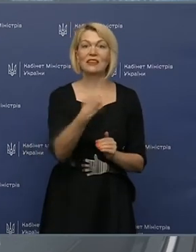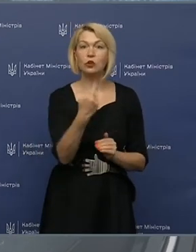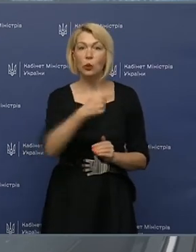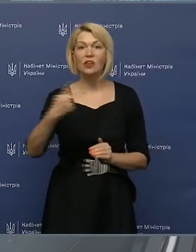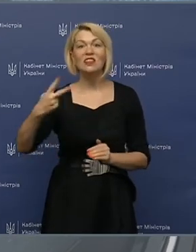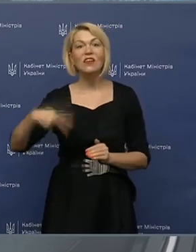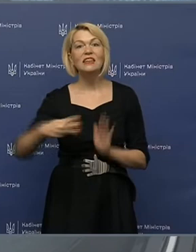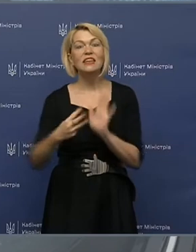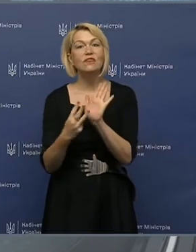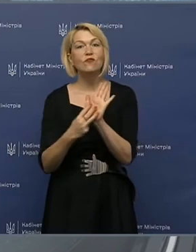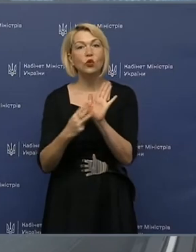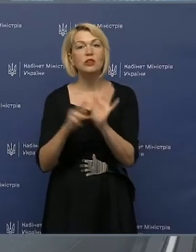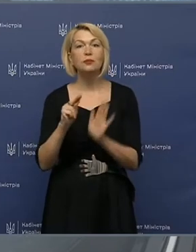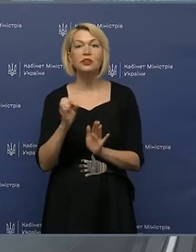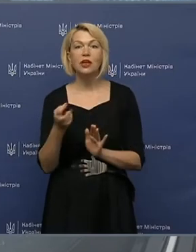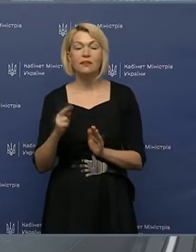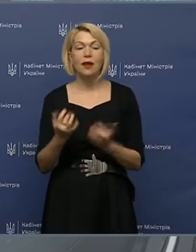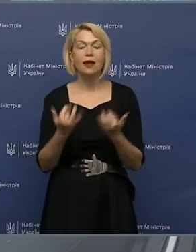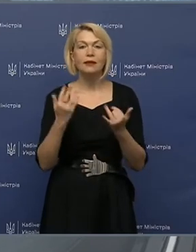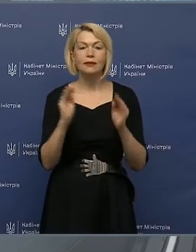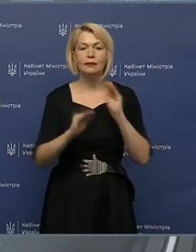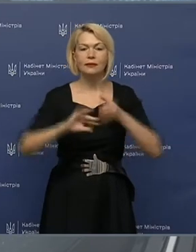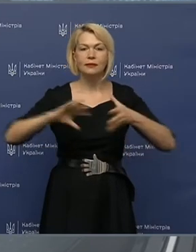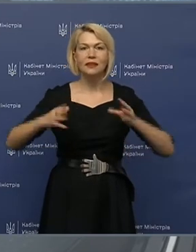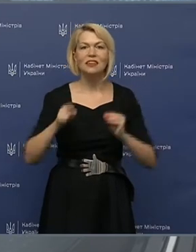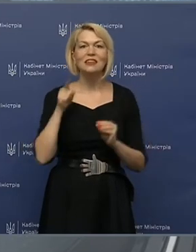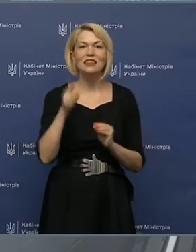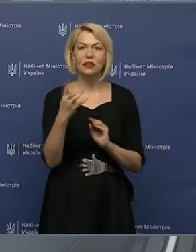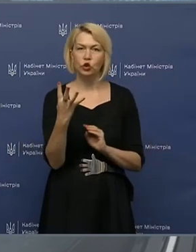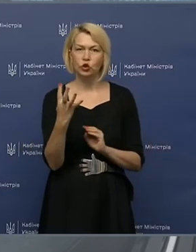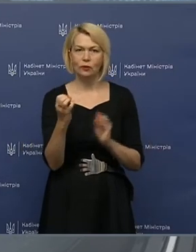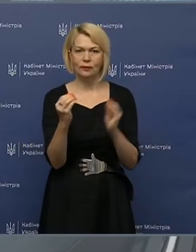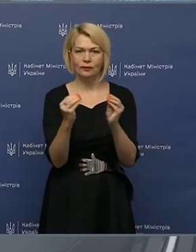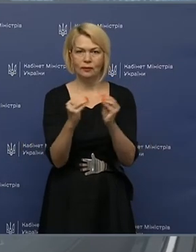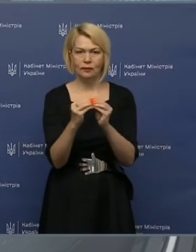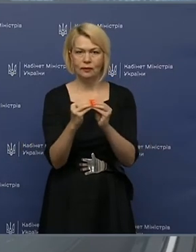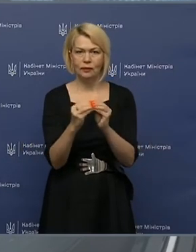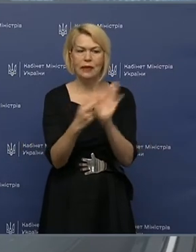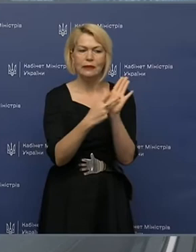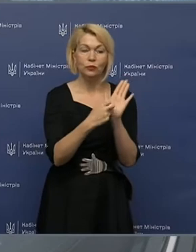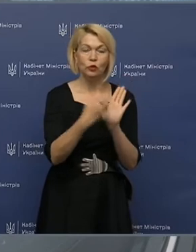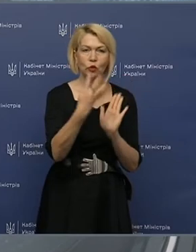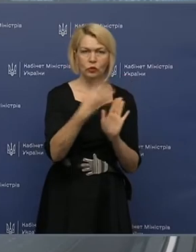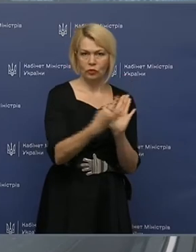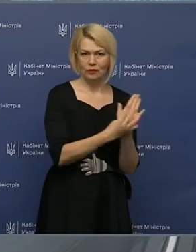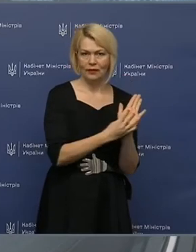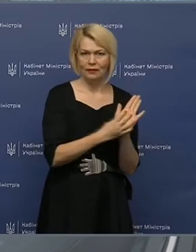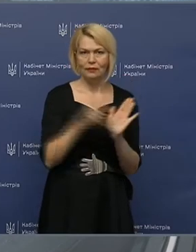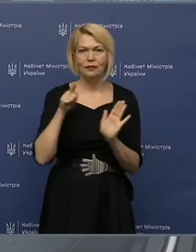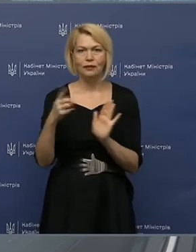по 28 червня ця кількість складає 1410. 749 –